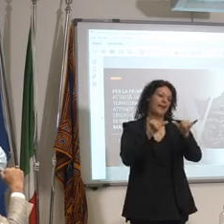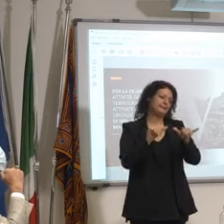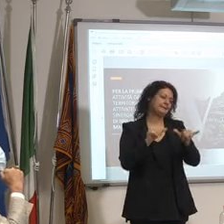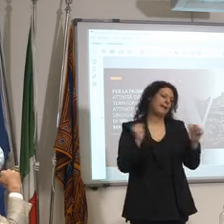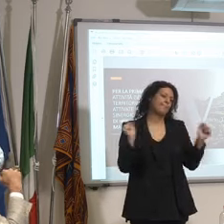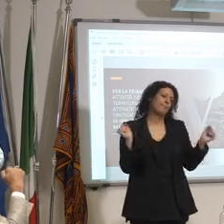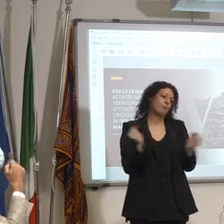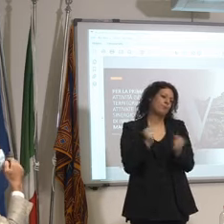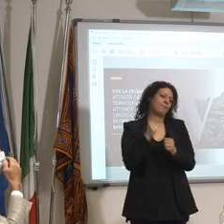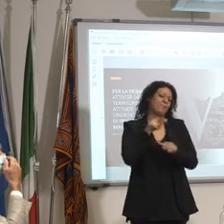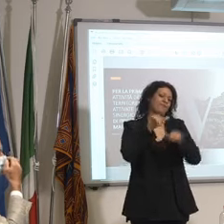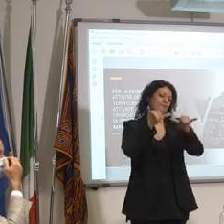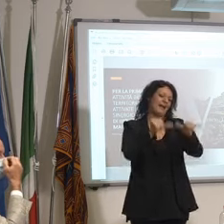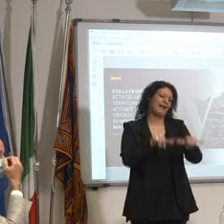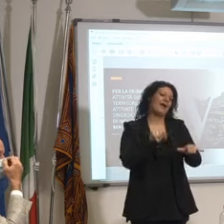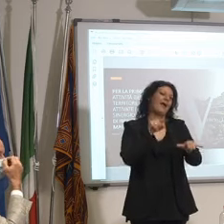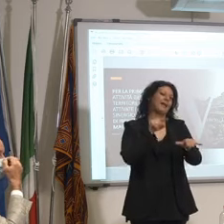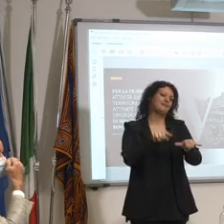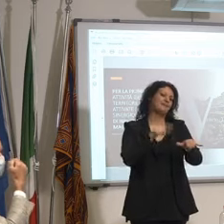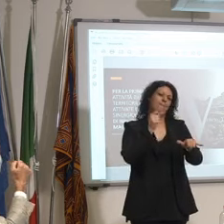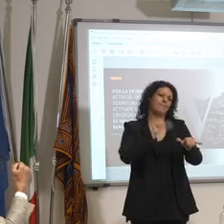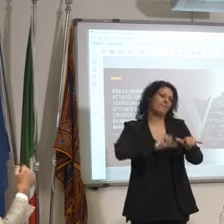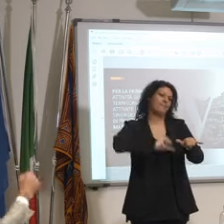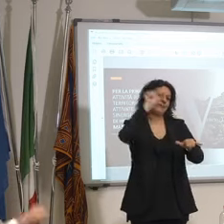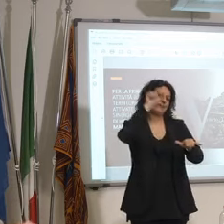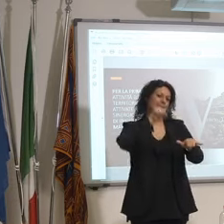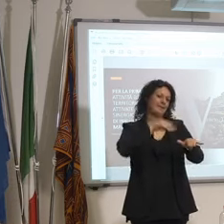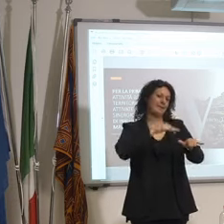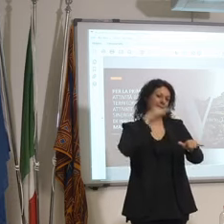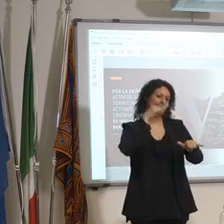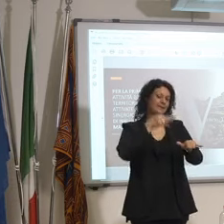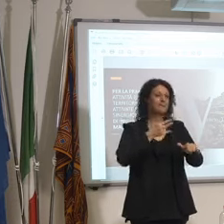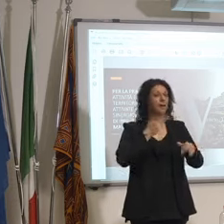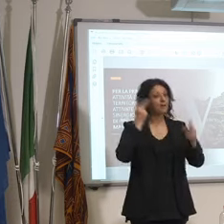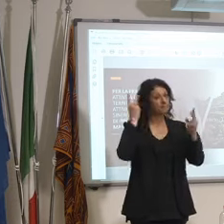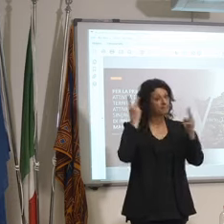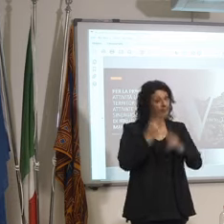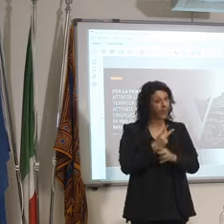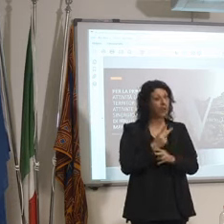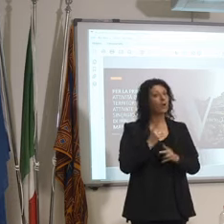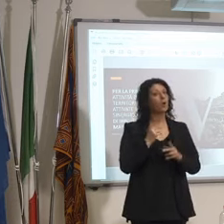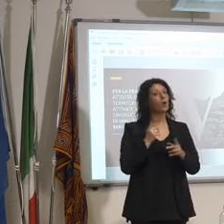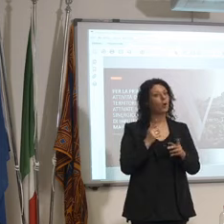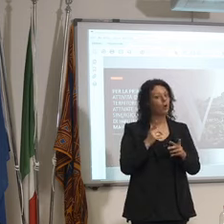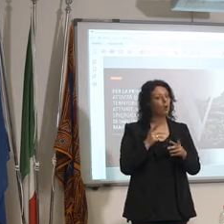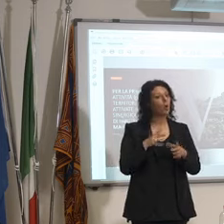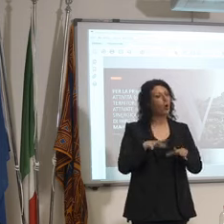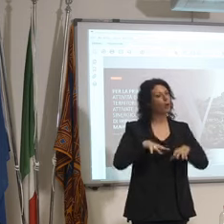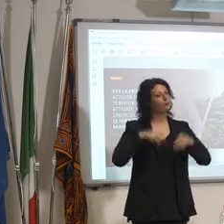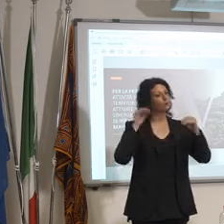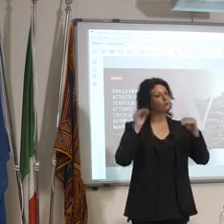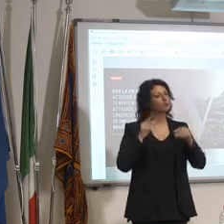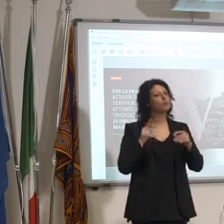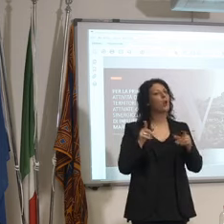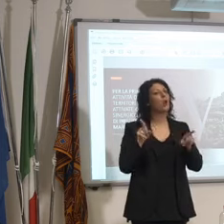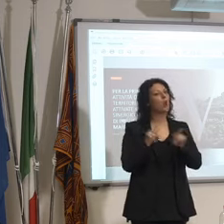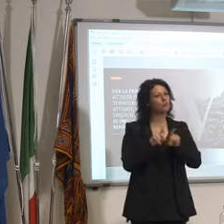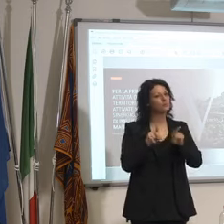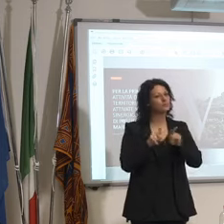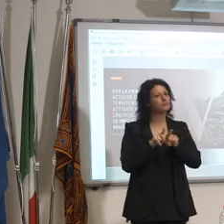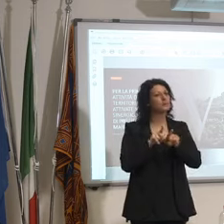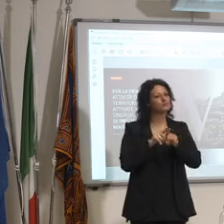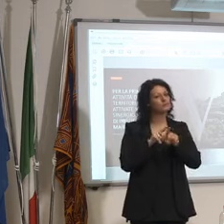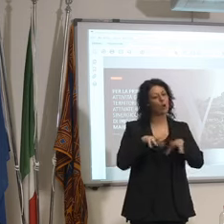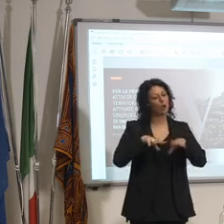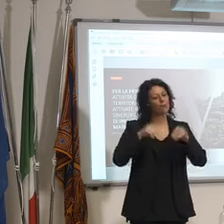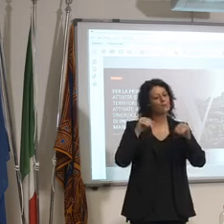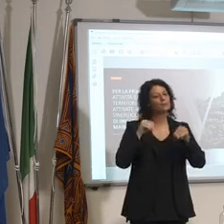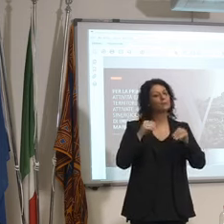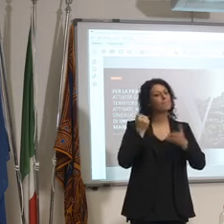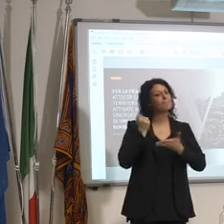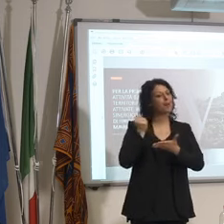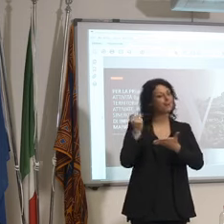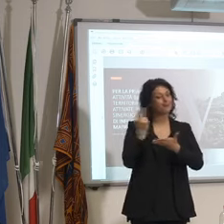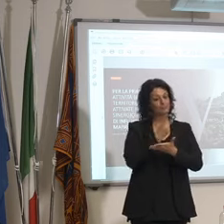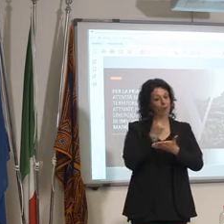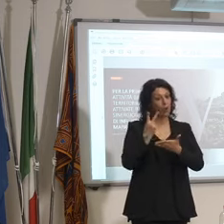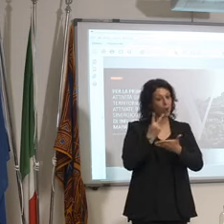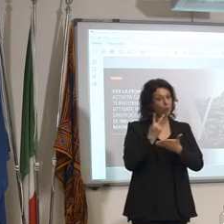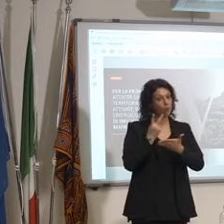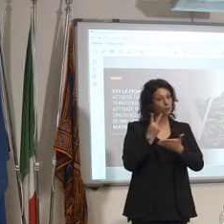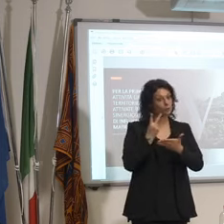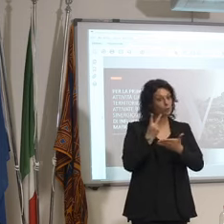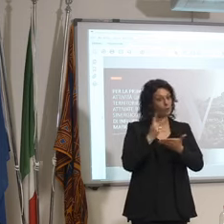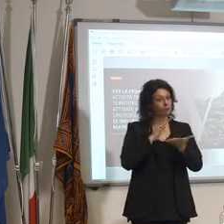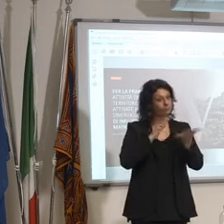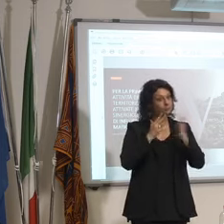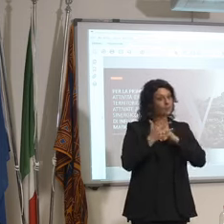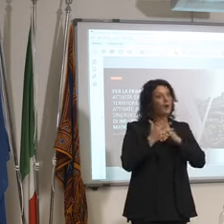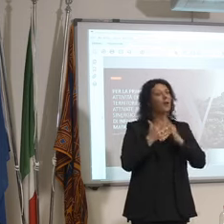cifra percentuale rispetto al resto dei territori che crescevano del 3-4% quindi è fondamentale ovvio che sono in difficoltà anche